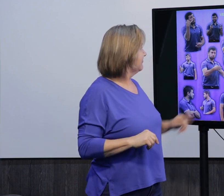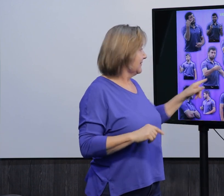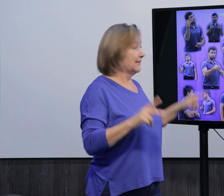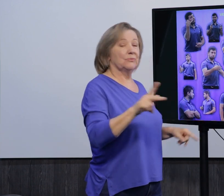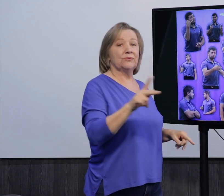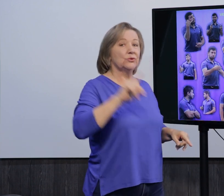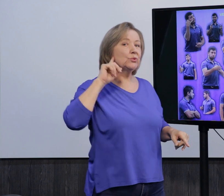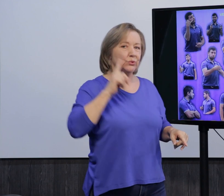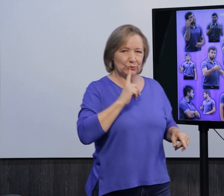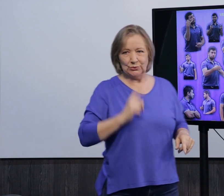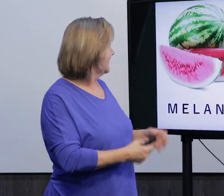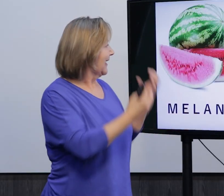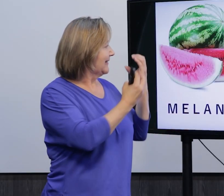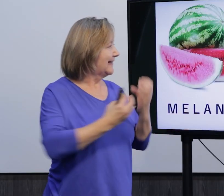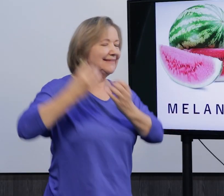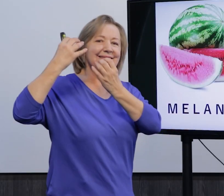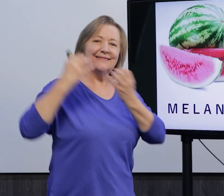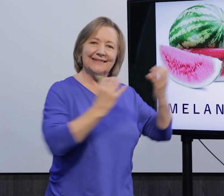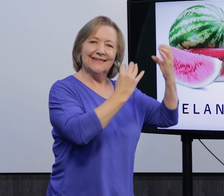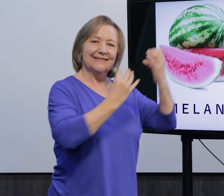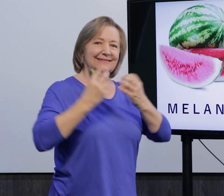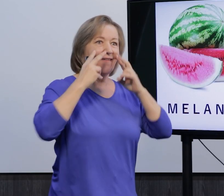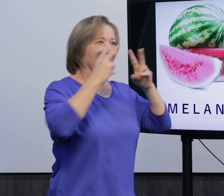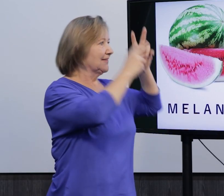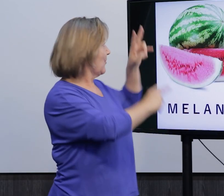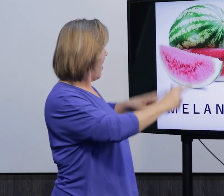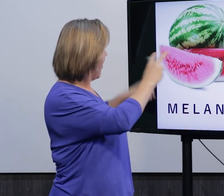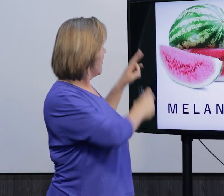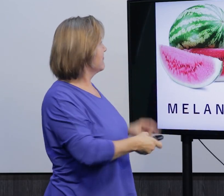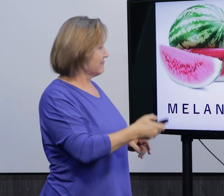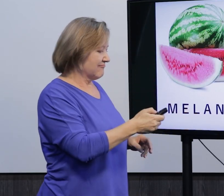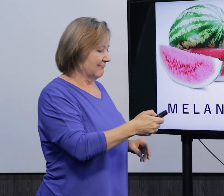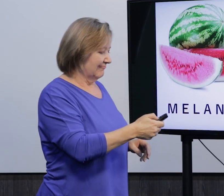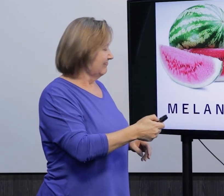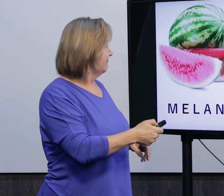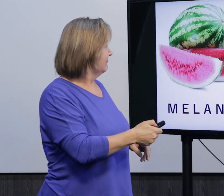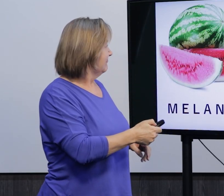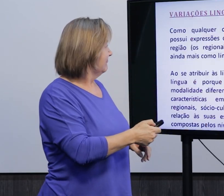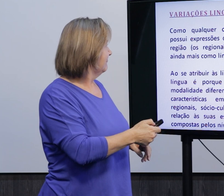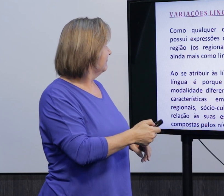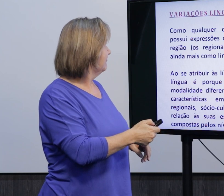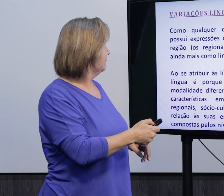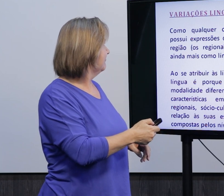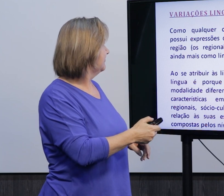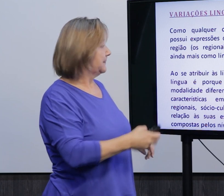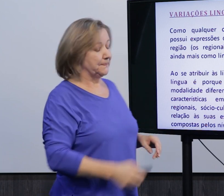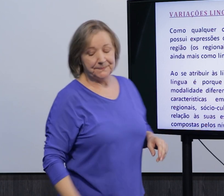né. Esse é o professor sujo que vocês estão vendo na imagem. Melancia, né, bem visual as imagens, o